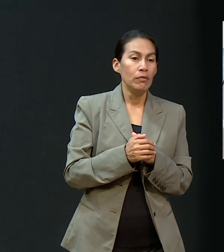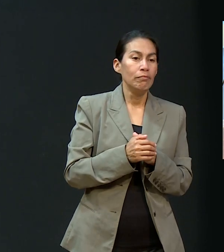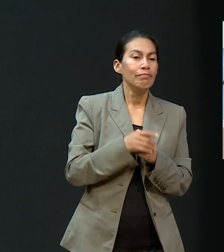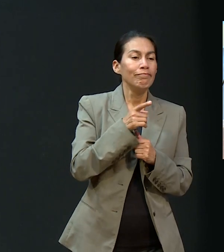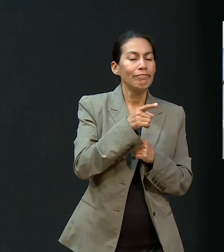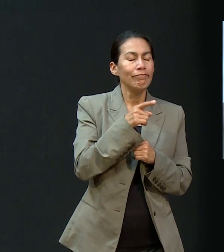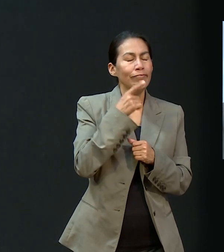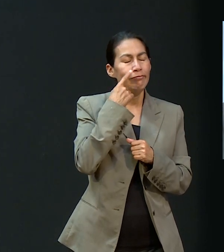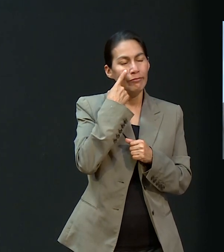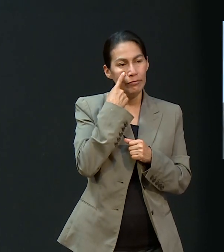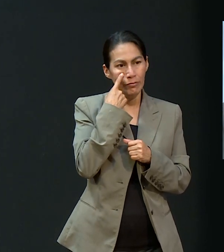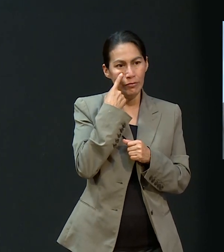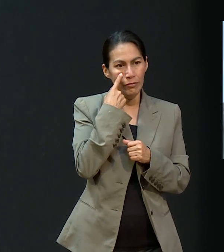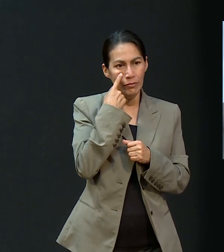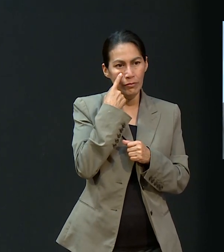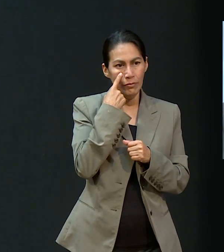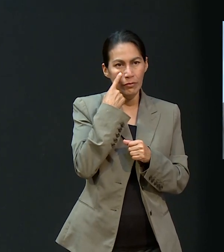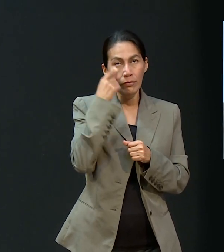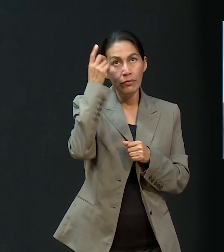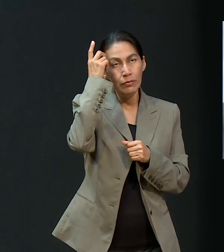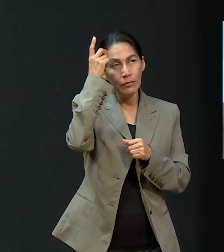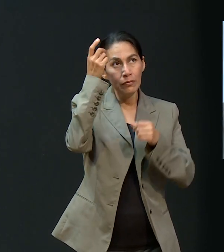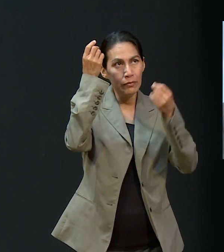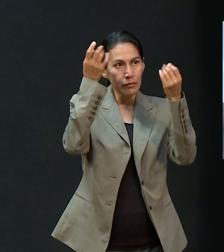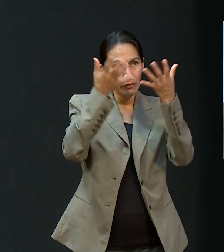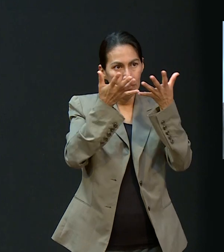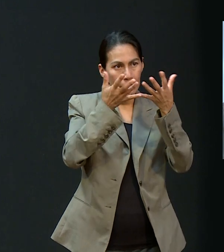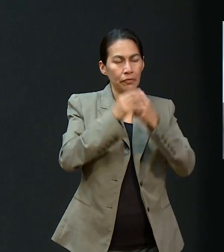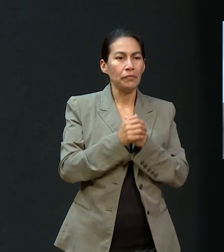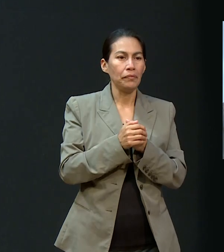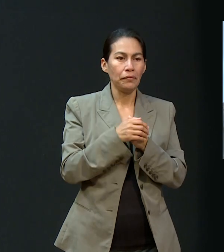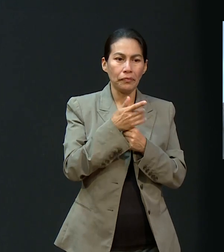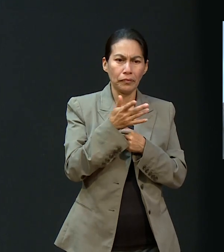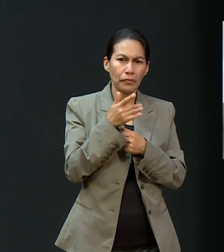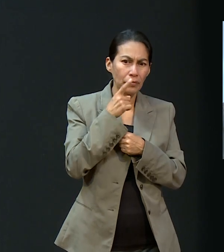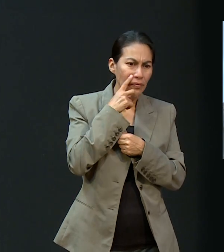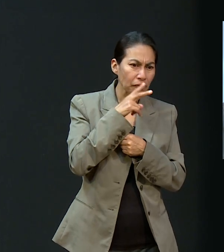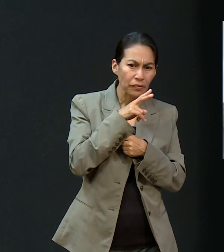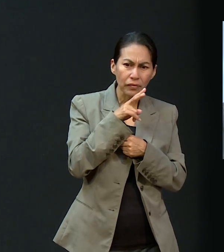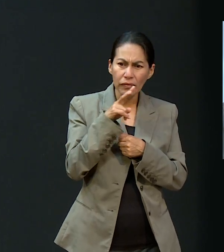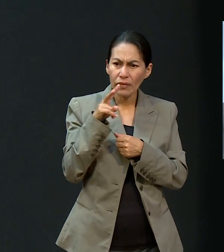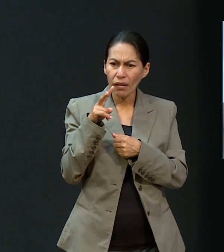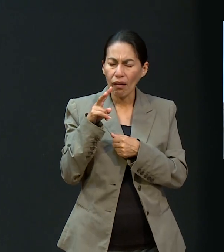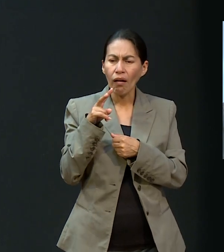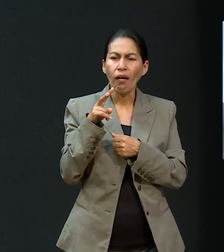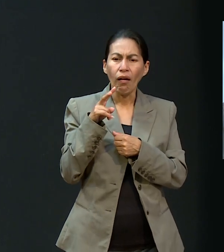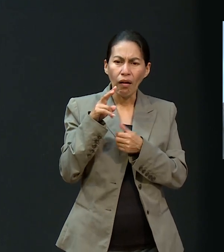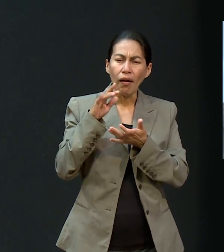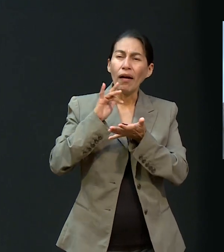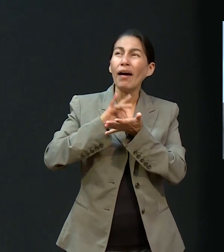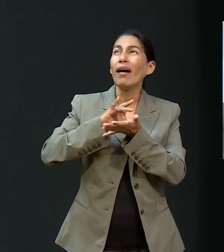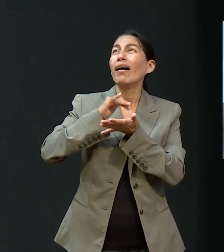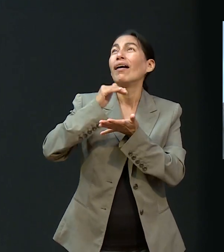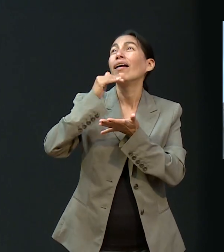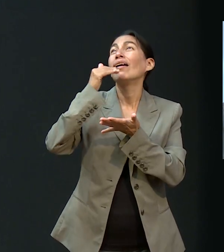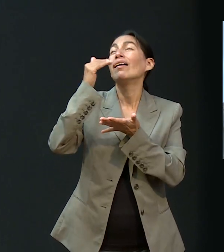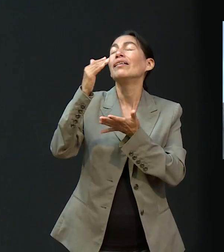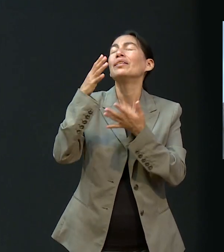si tú ves todo lo que Dios está haciendo, tu corazón se vuelve a Él en alabanza y agradecimiento. Entonces,